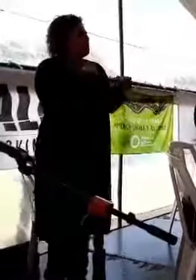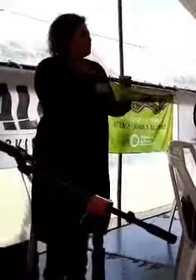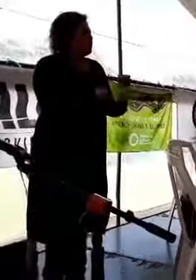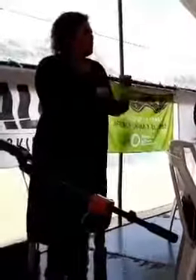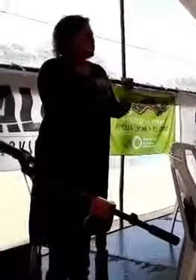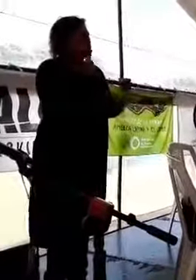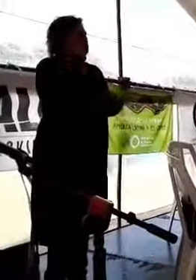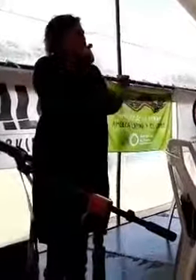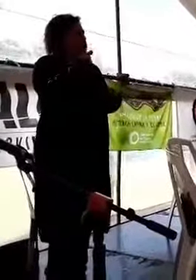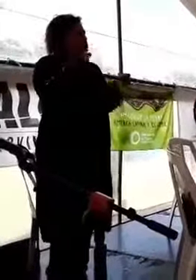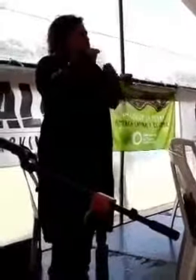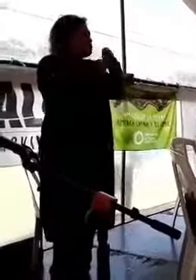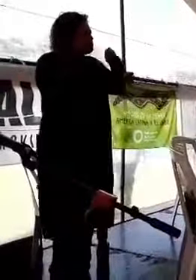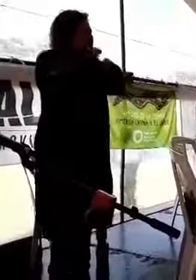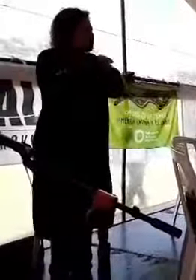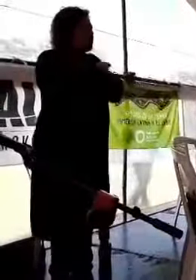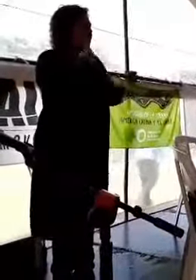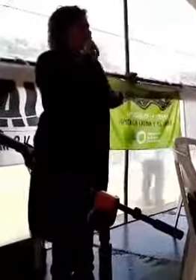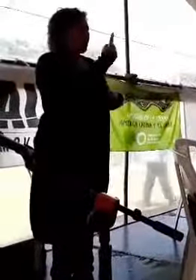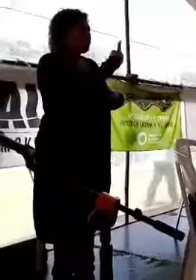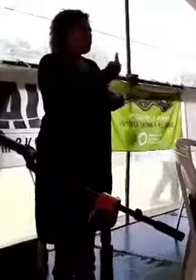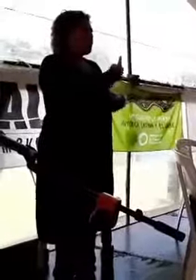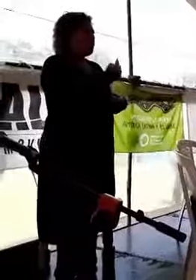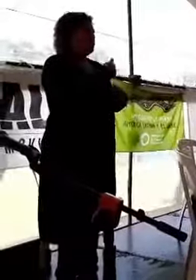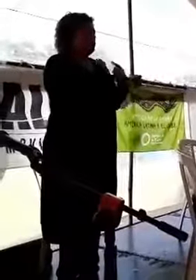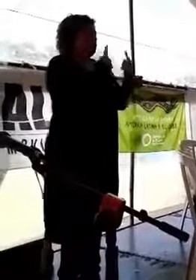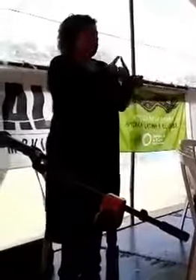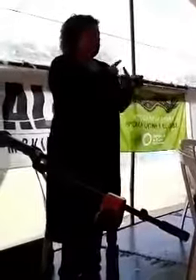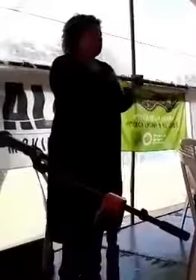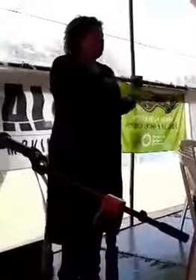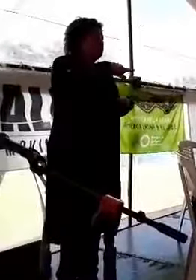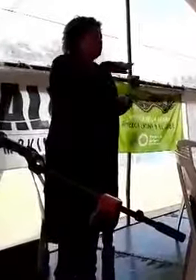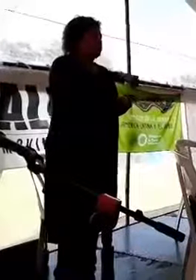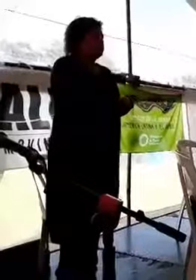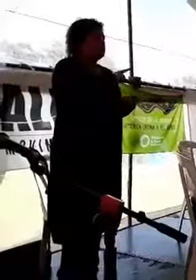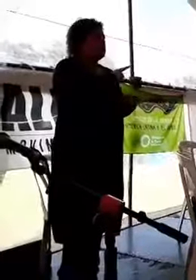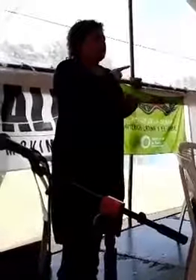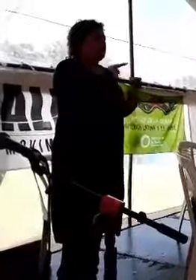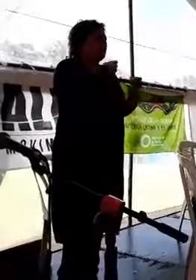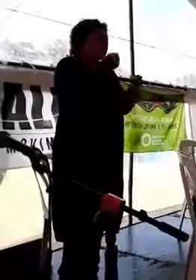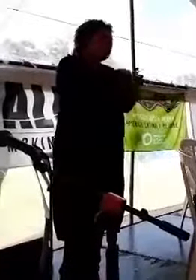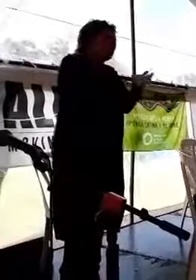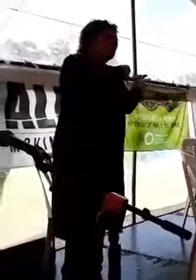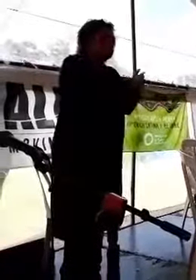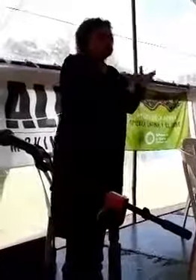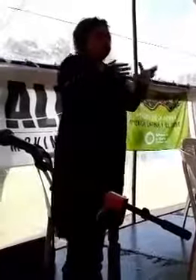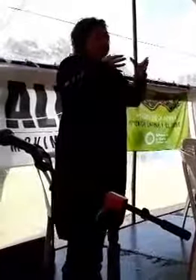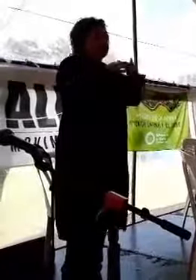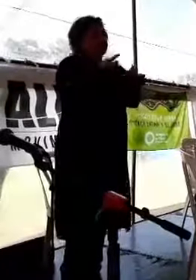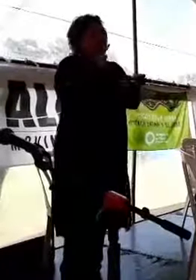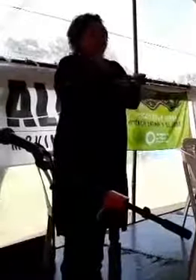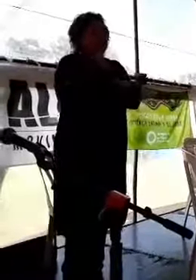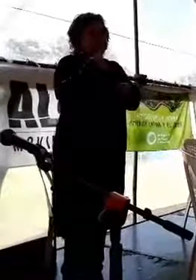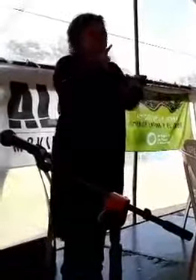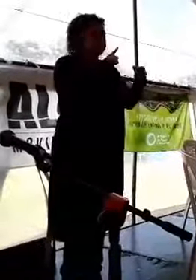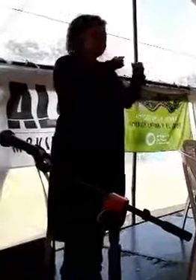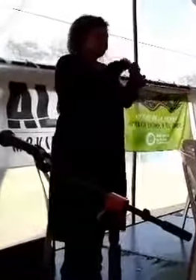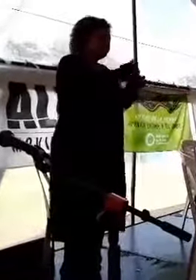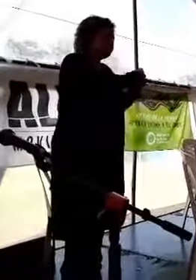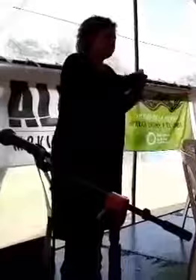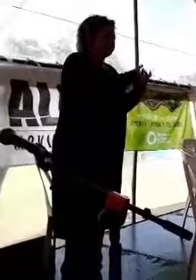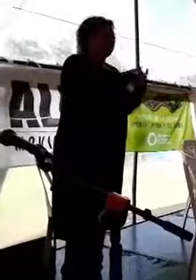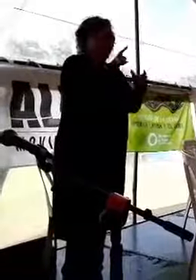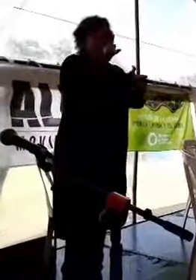construirmos, cada um e cada um de nós, militantes, partidários, sindicales,